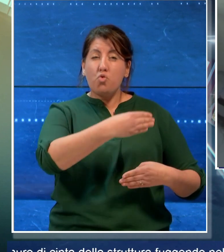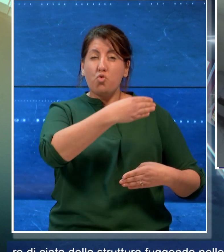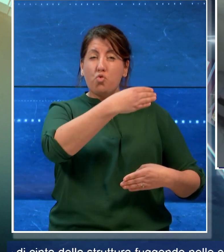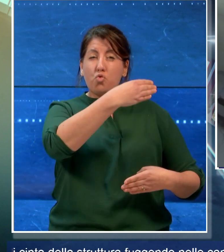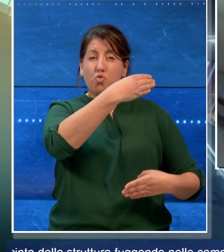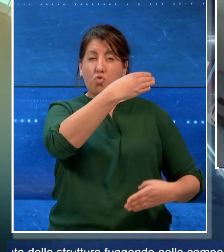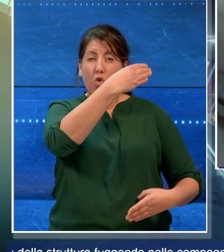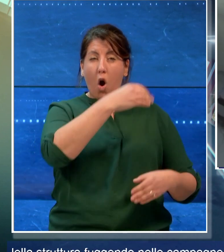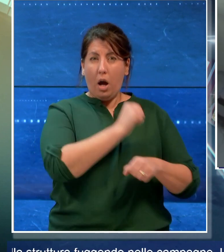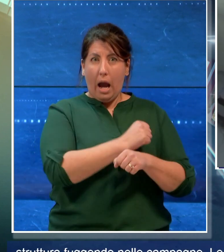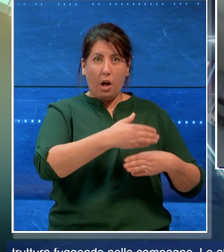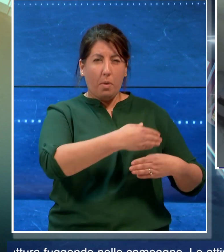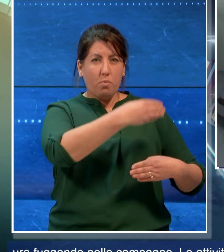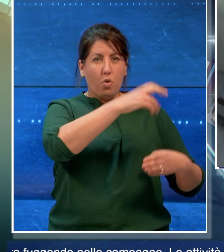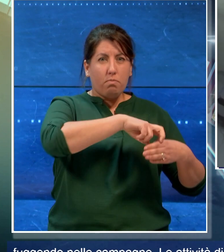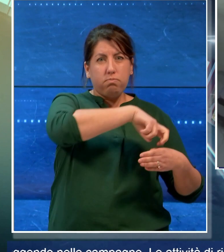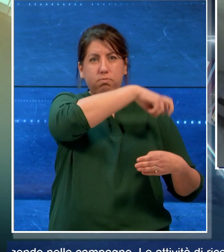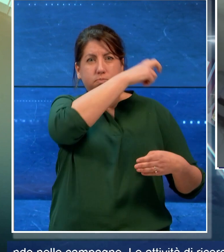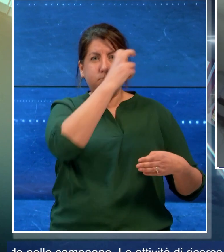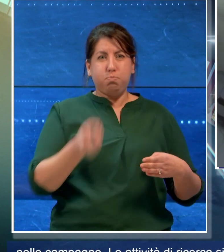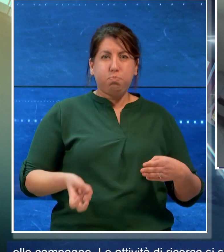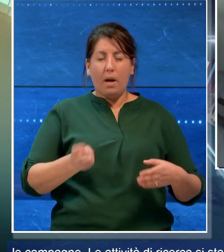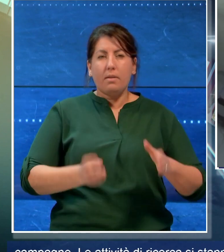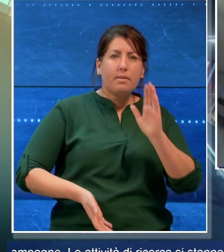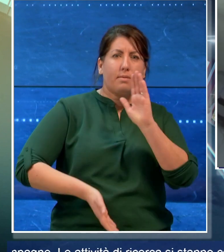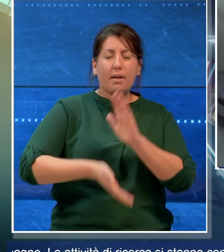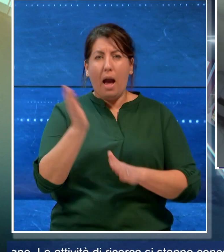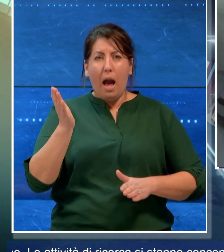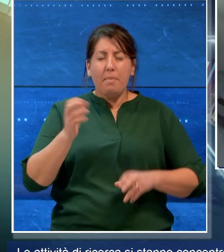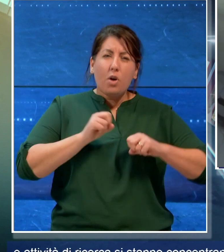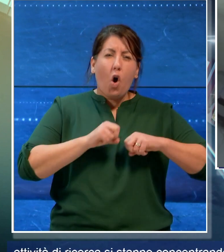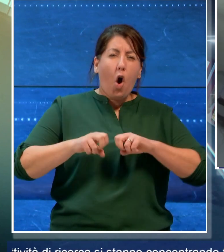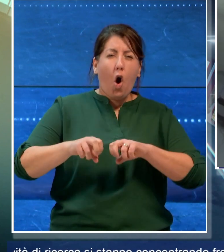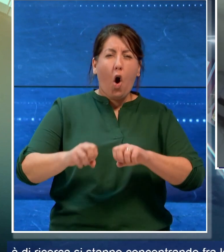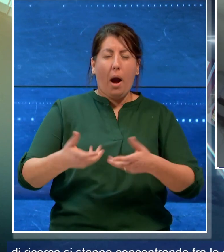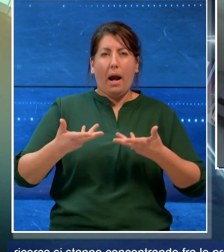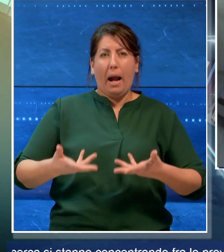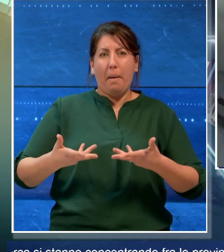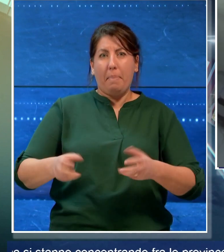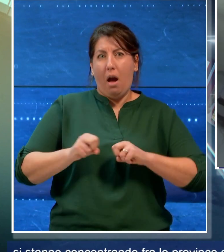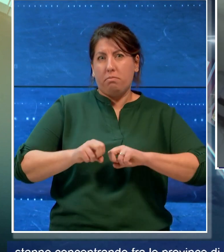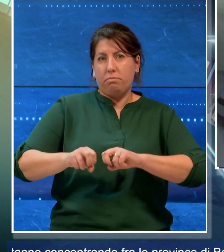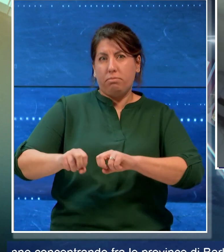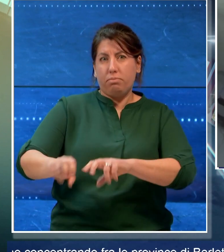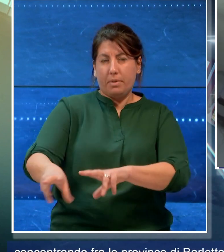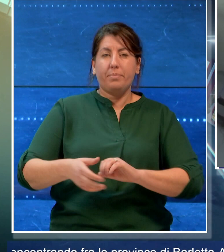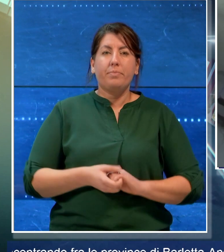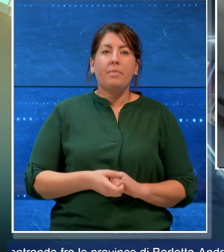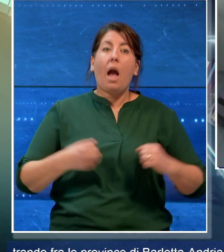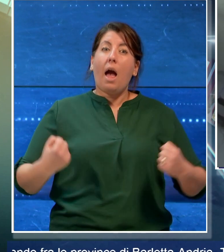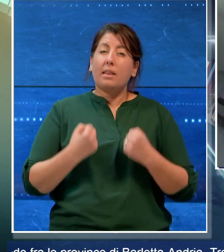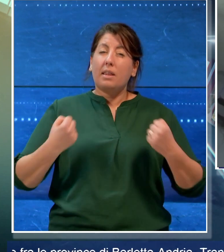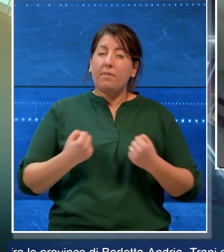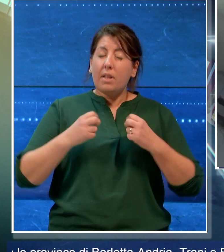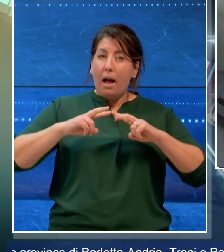cinta della struttura fuggendo nelle campagne. Le attività di ricerca si